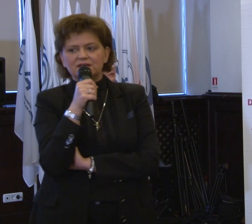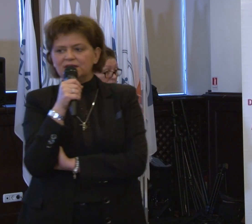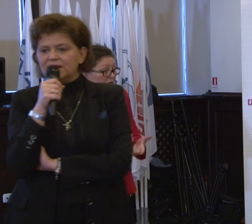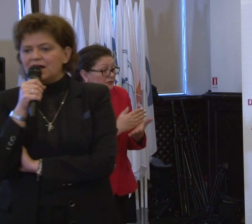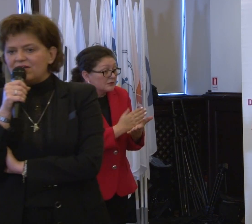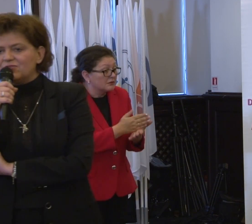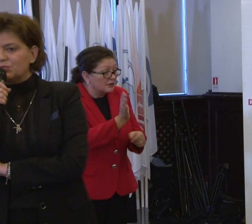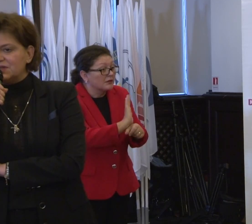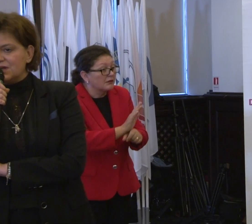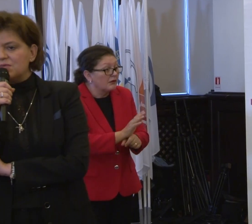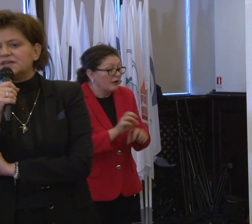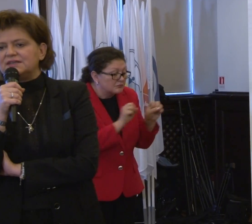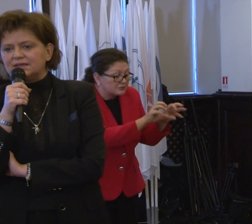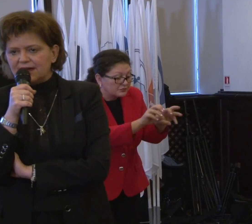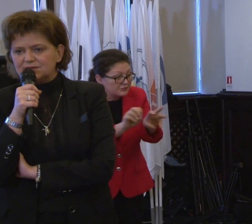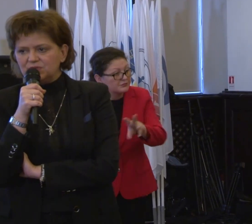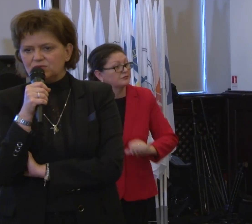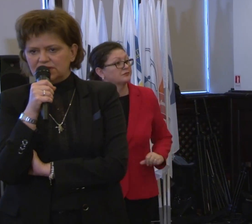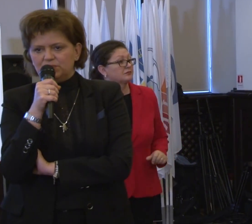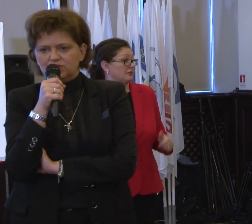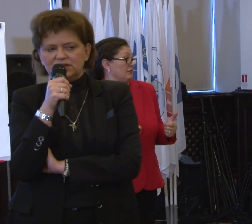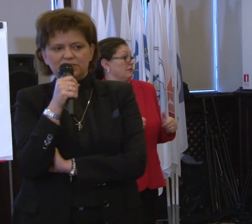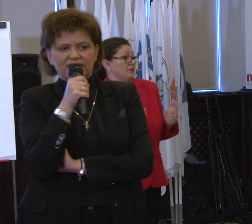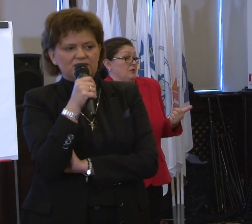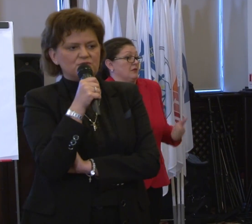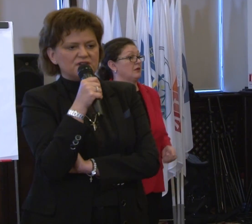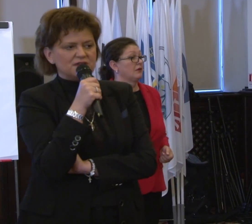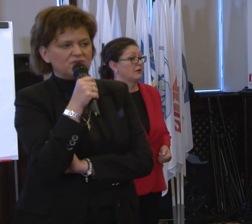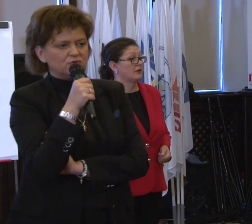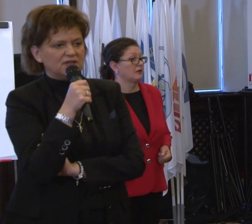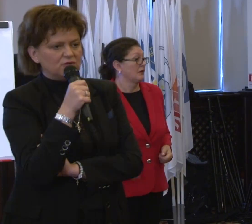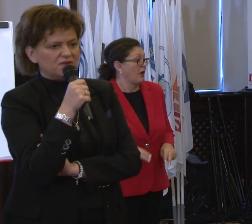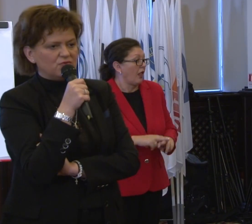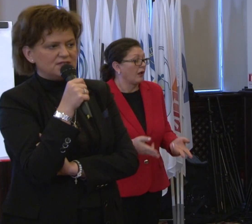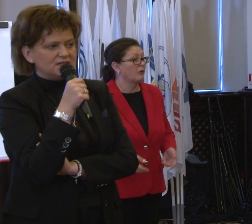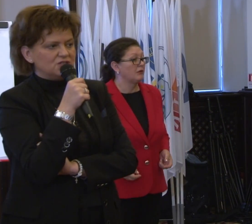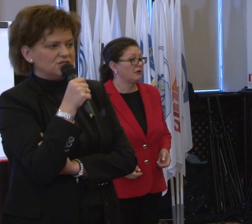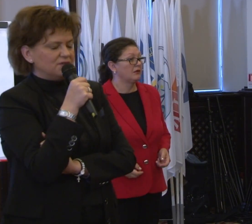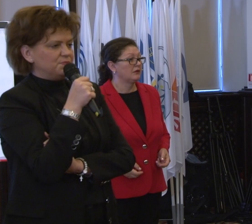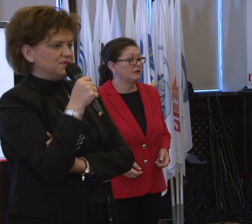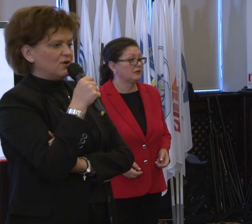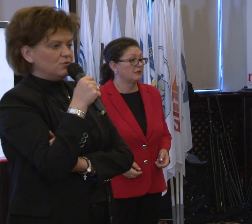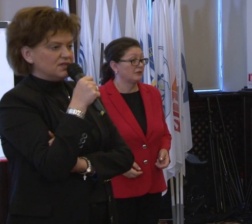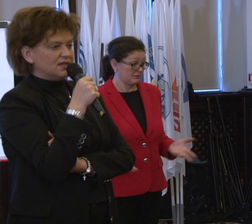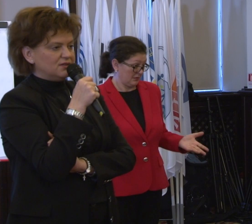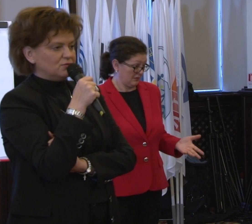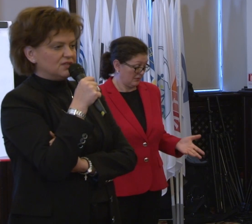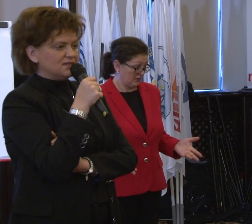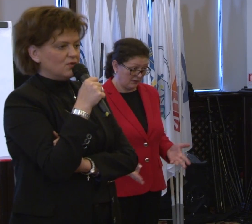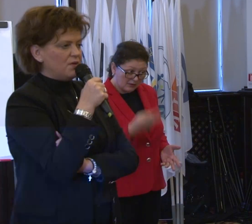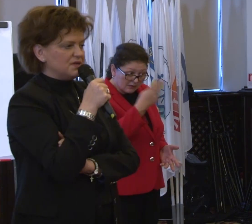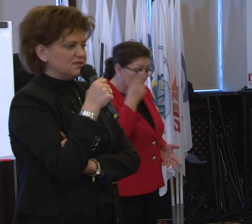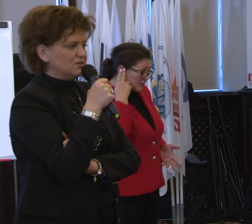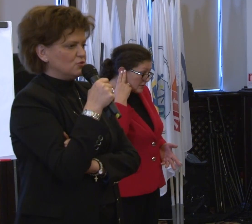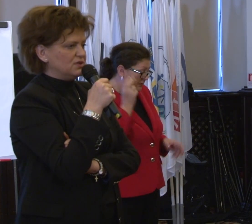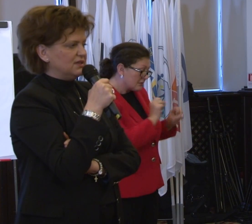întâlnit, am vorbit, am criticat, pentru că, pe bună dreptate, informația am avut-o la dumneavoastră, și s-au lăsat, nu